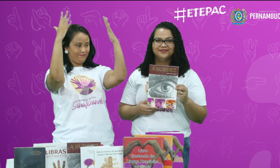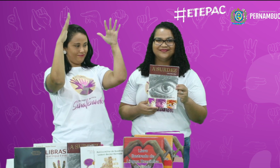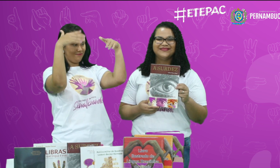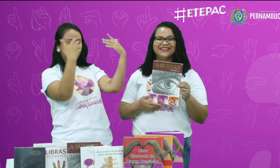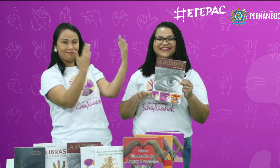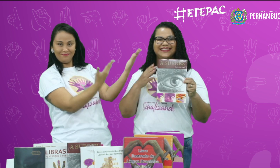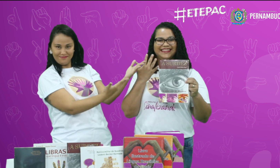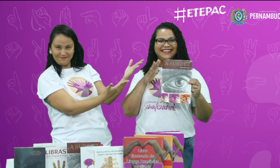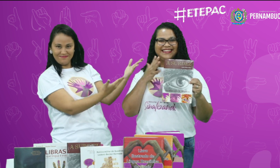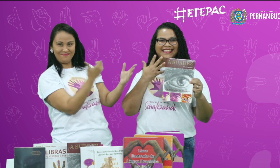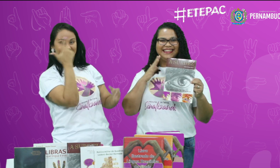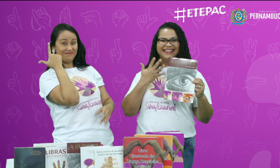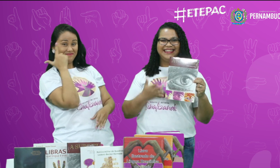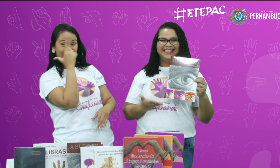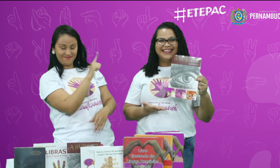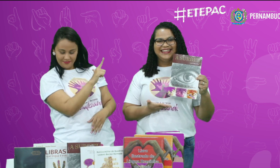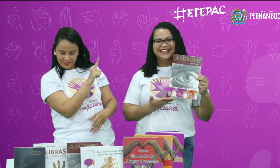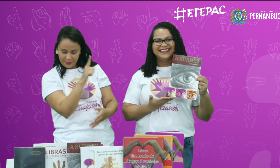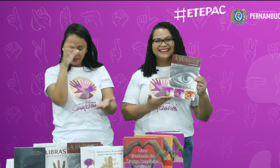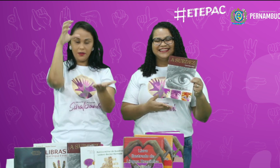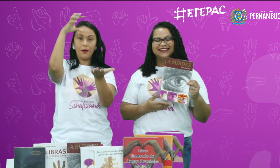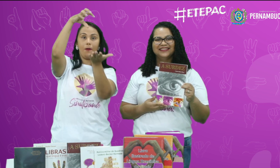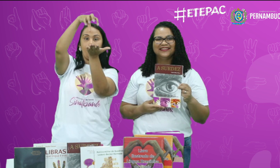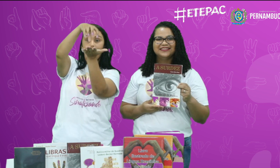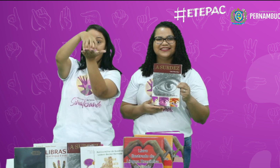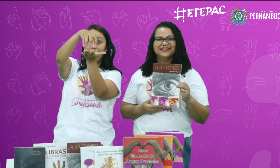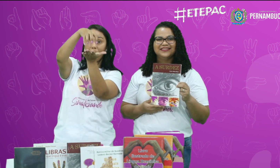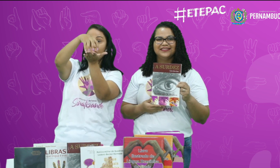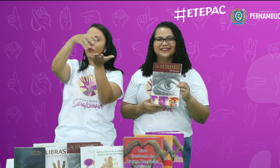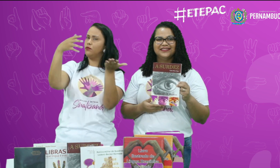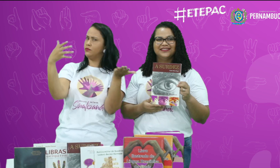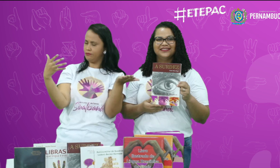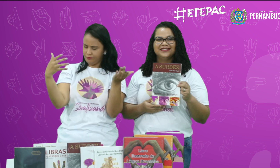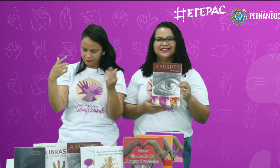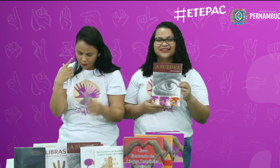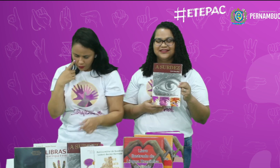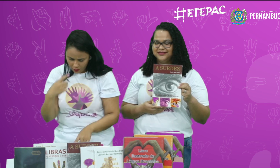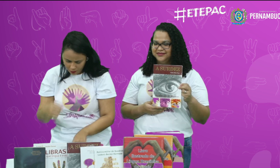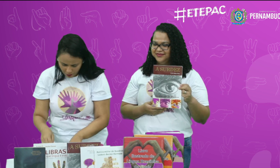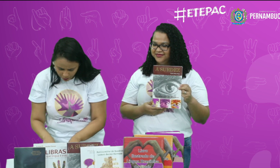Parabéns. Ganhou. Qual é o polo? Vamos ver o polo.